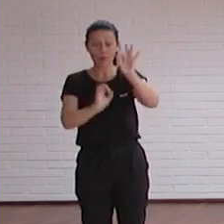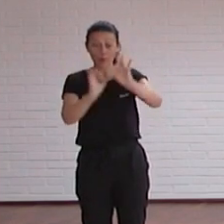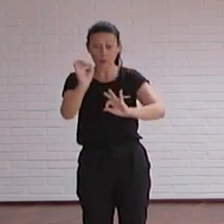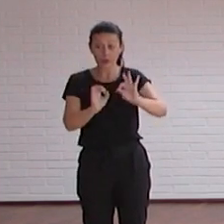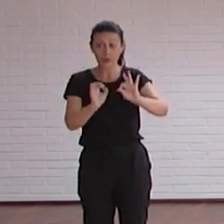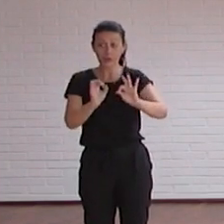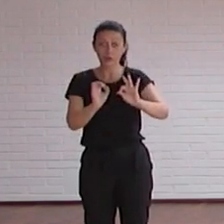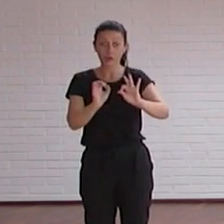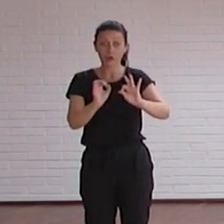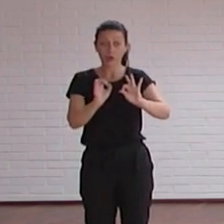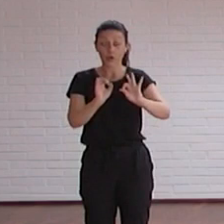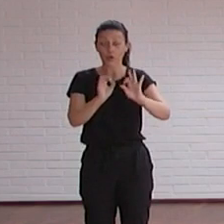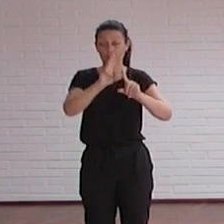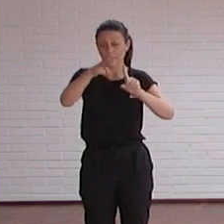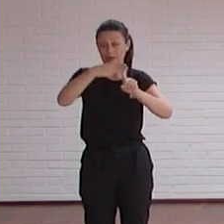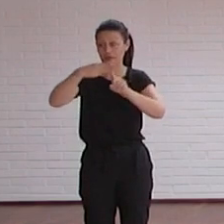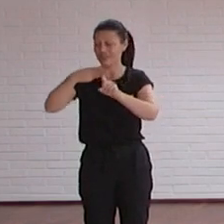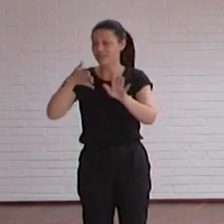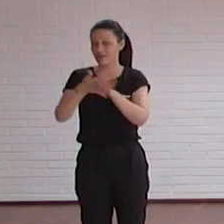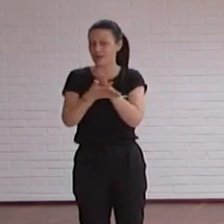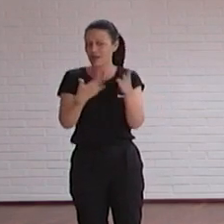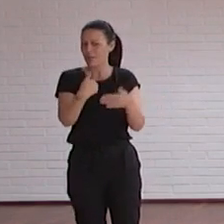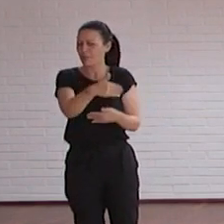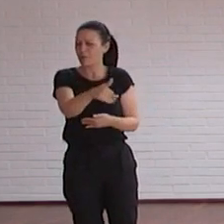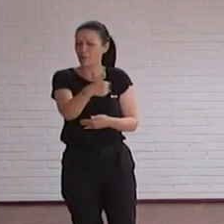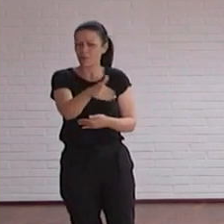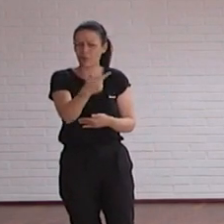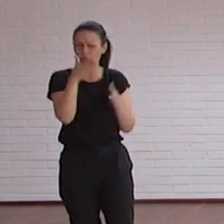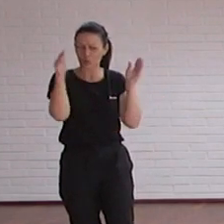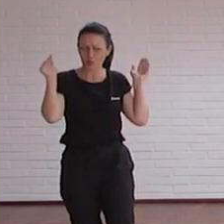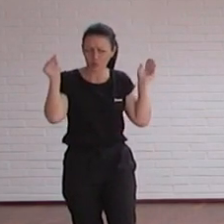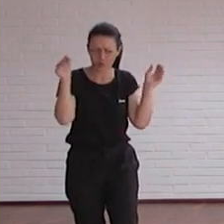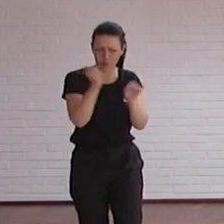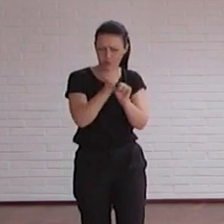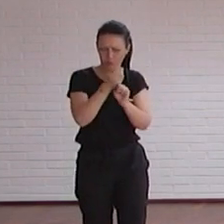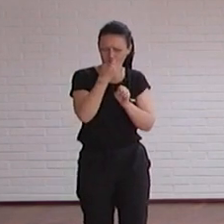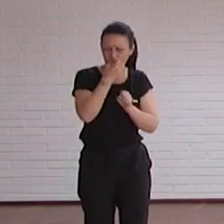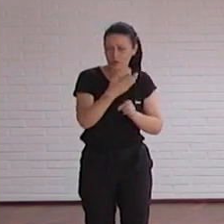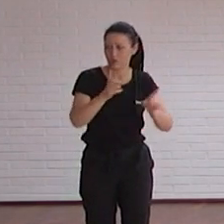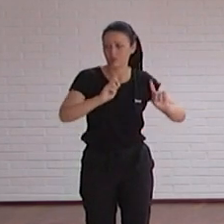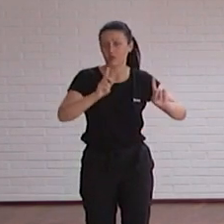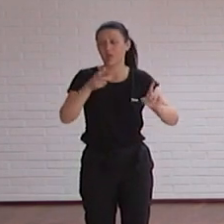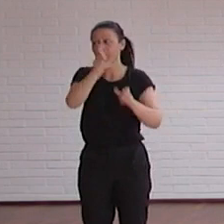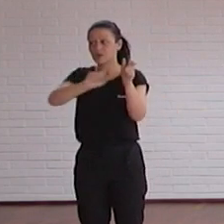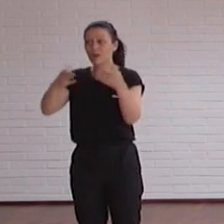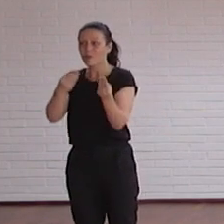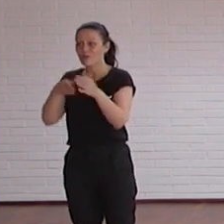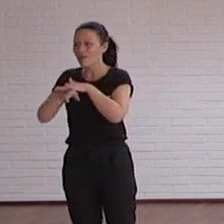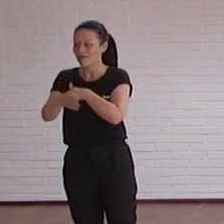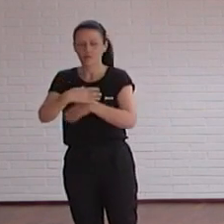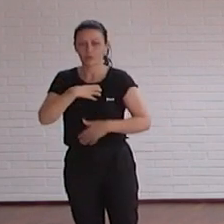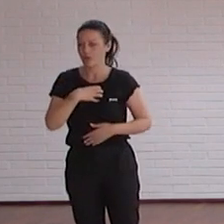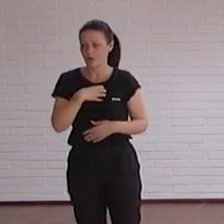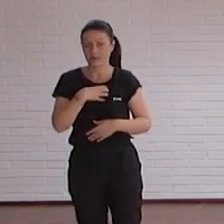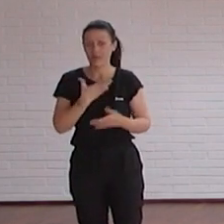de las páginas no cuidan este aspecto y por ello no son accesibles a muchas personas. O, por